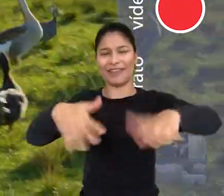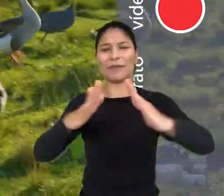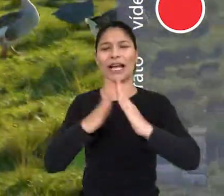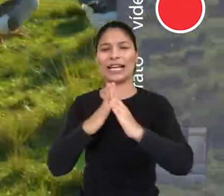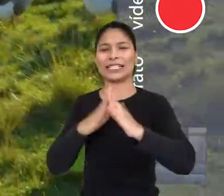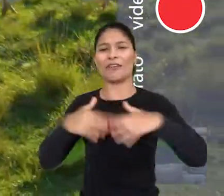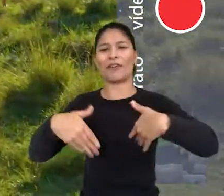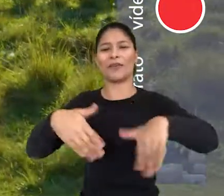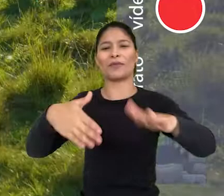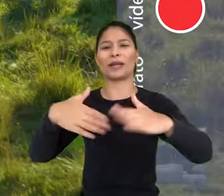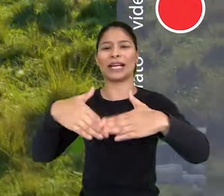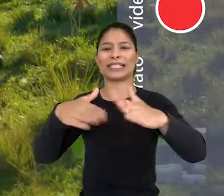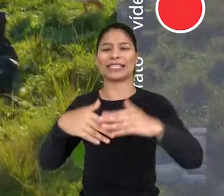Вау, вау, вау!